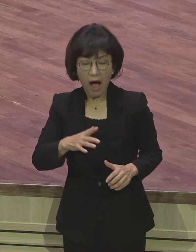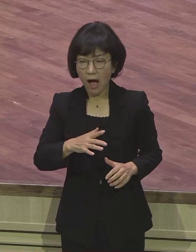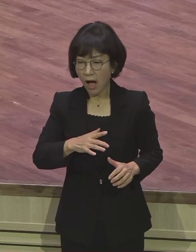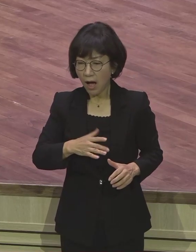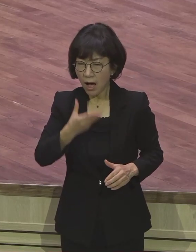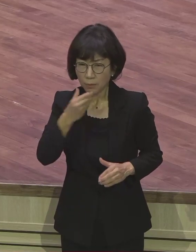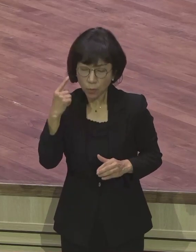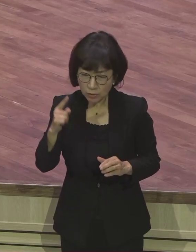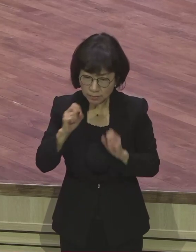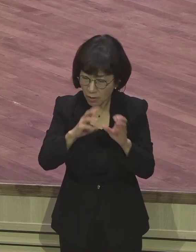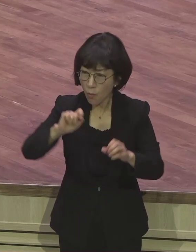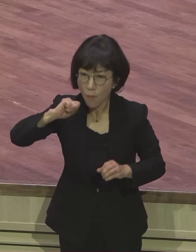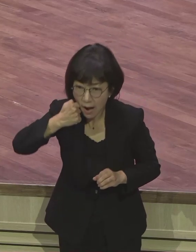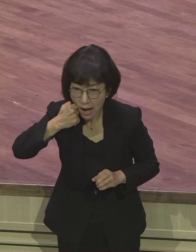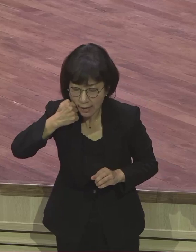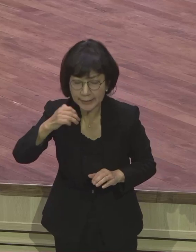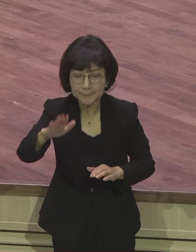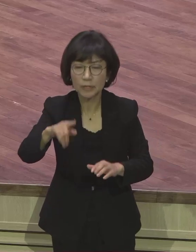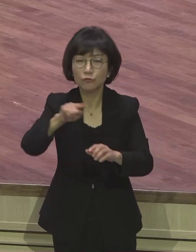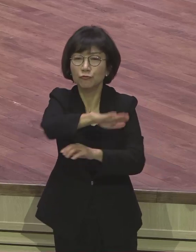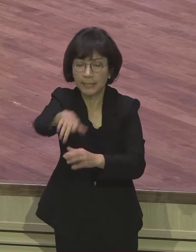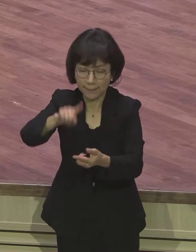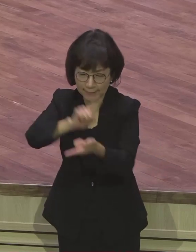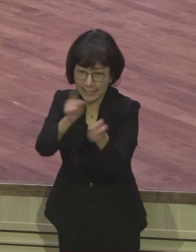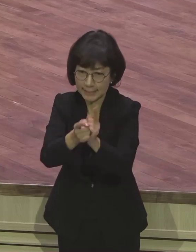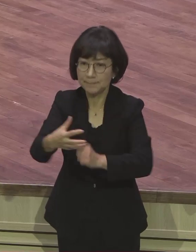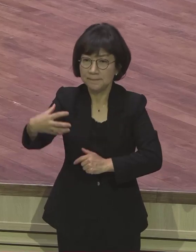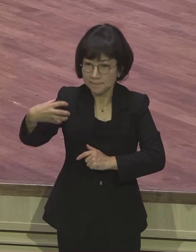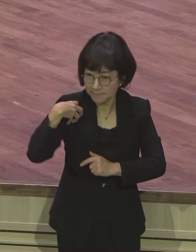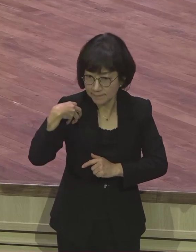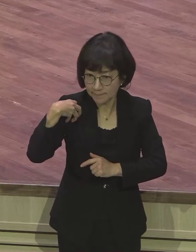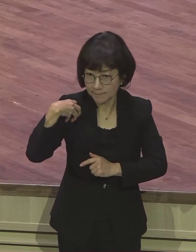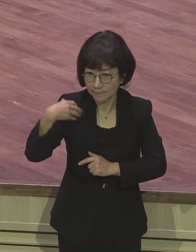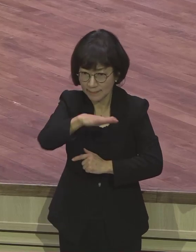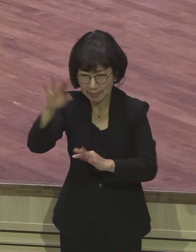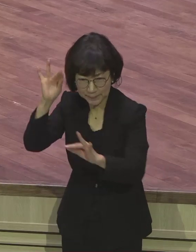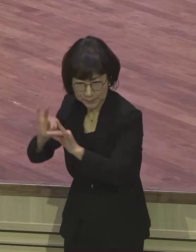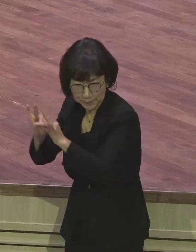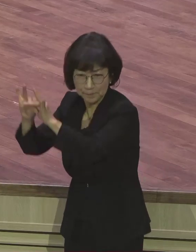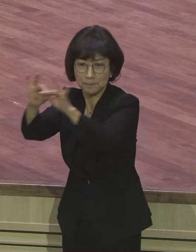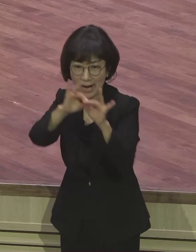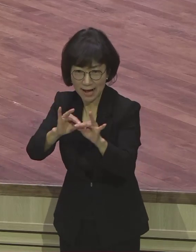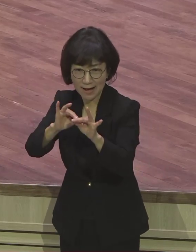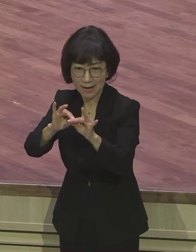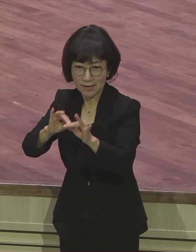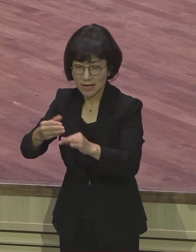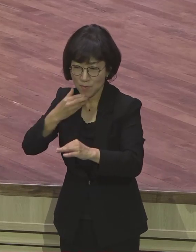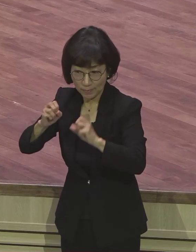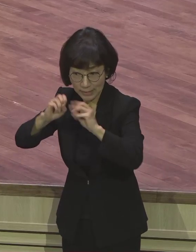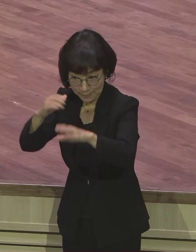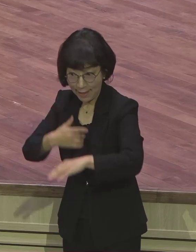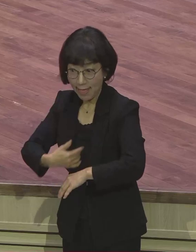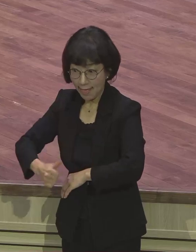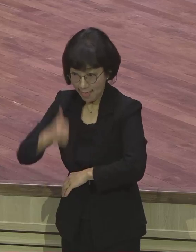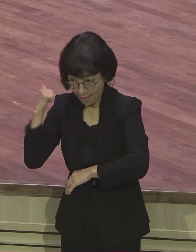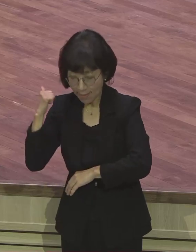열정을 가지고 우리도 바울처럼 복음을 증가하자. 이렇게 올인한 분들은